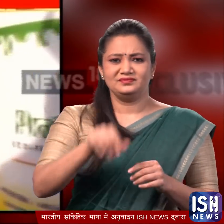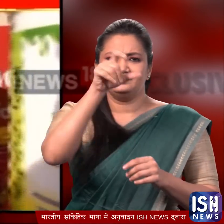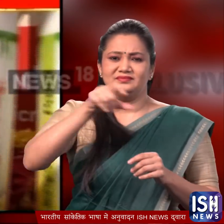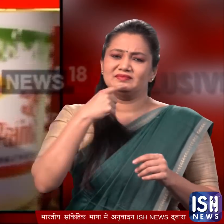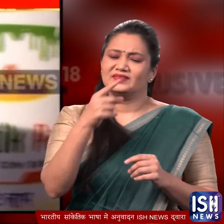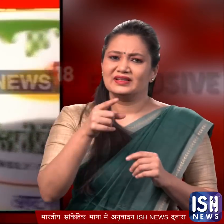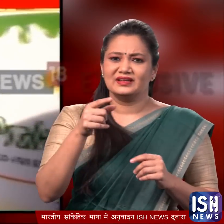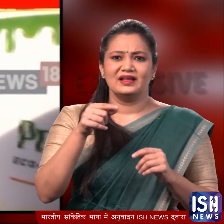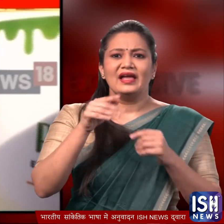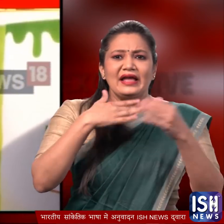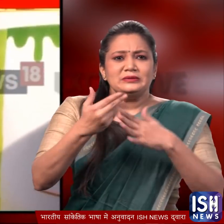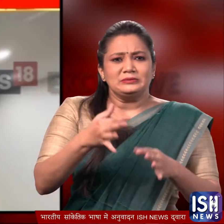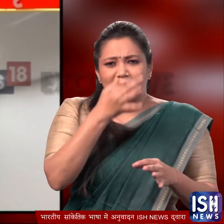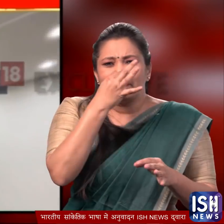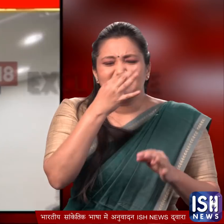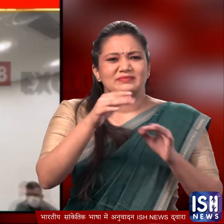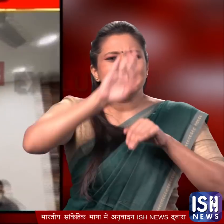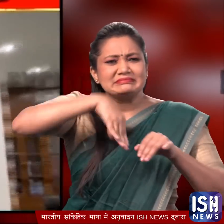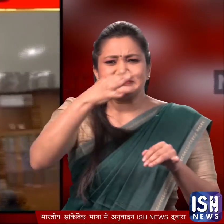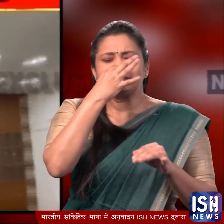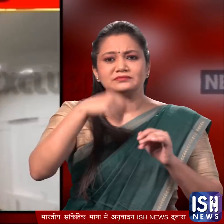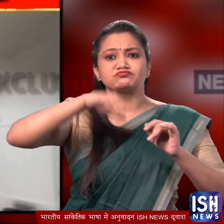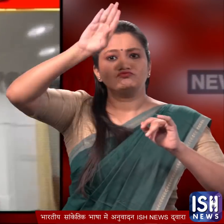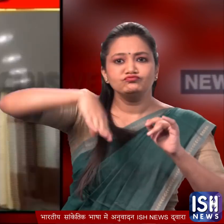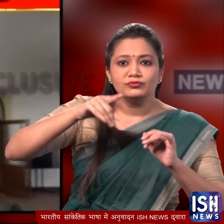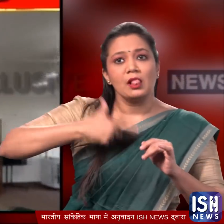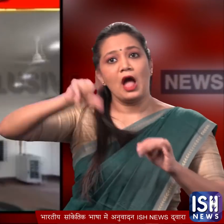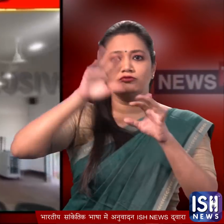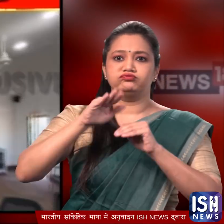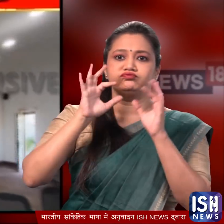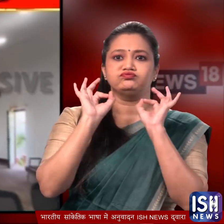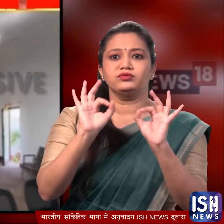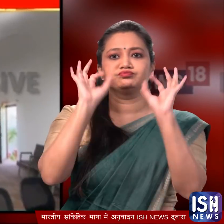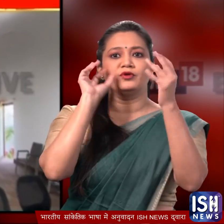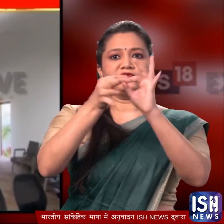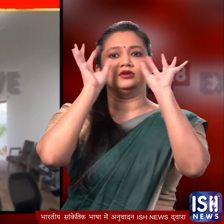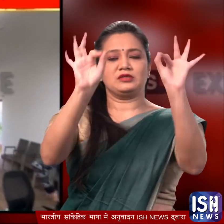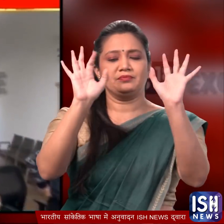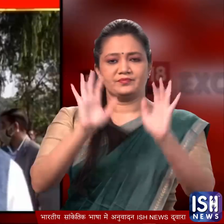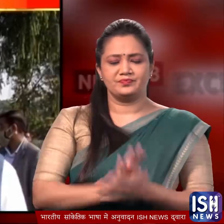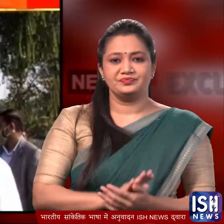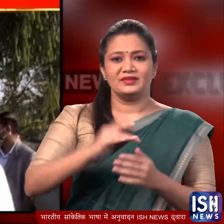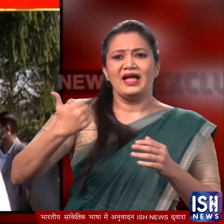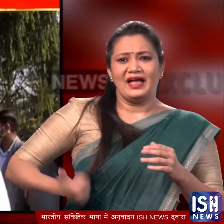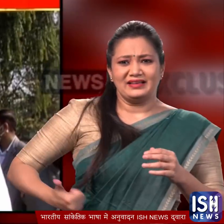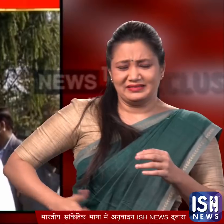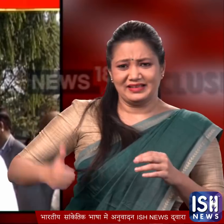दावा किया गया कि इस पेंट से कोई बद्बू नहीं आएगी और इसके इस्तिमाल से दीवारों की उम्र भी बढ़ेगी गोबर का प्रियोग